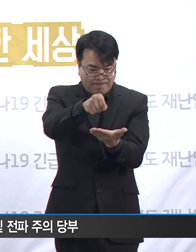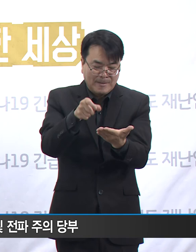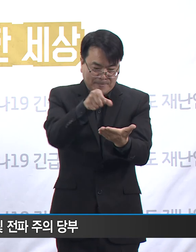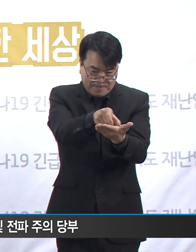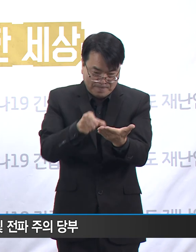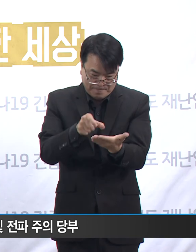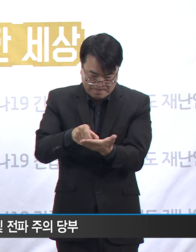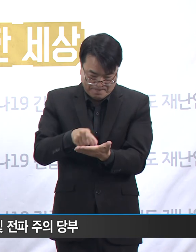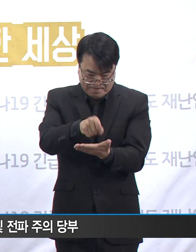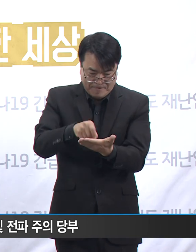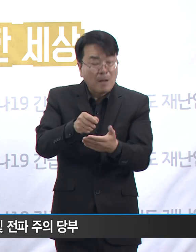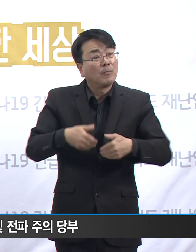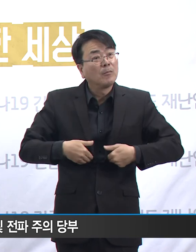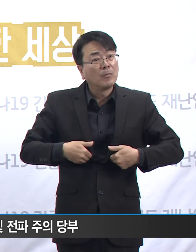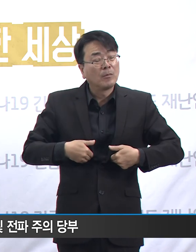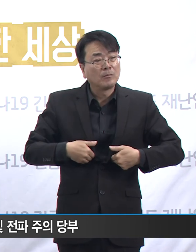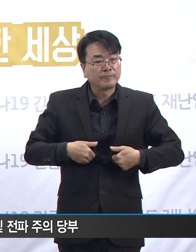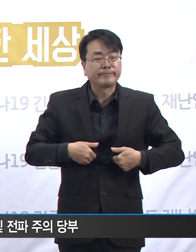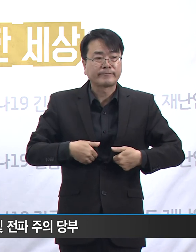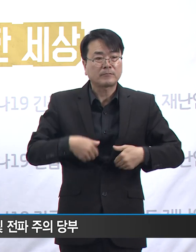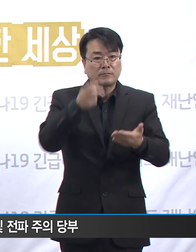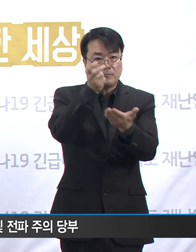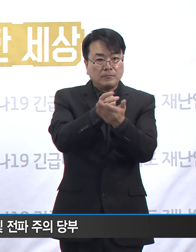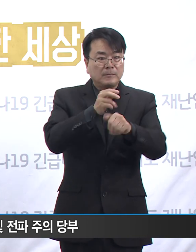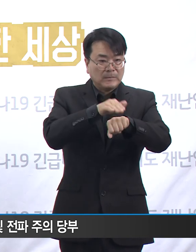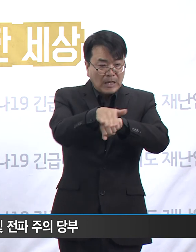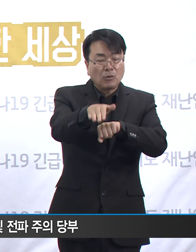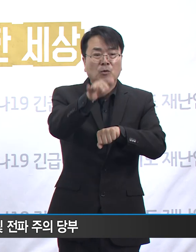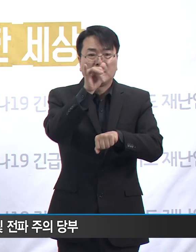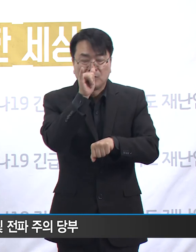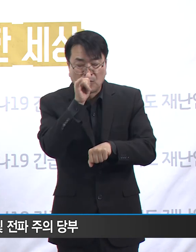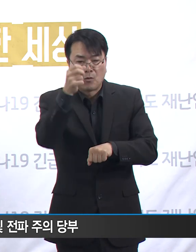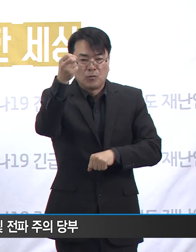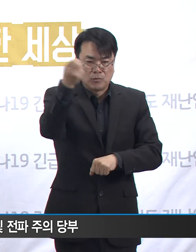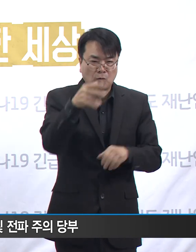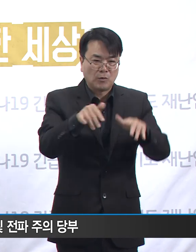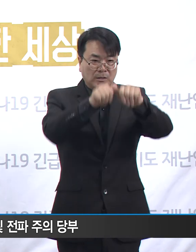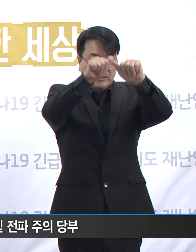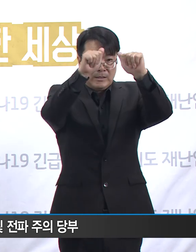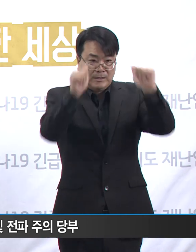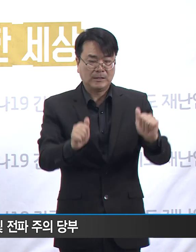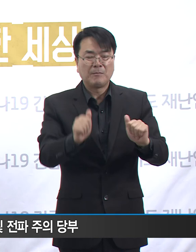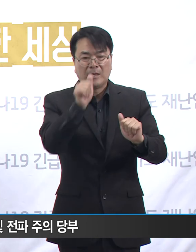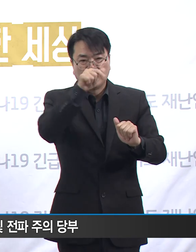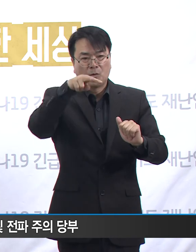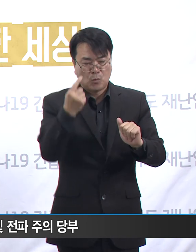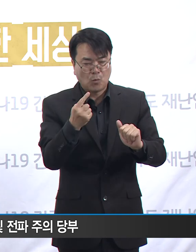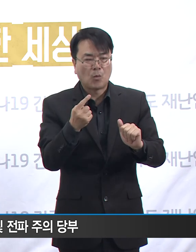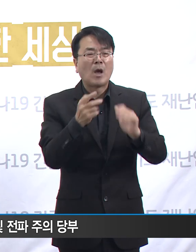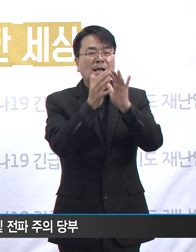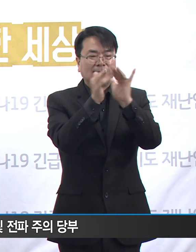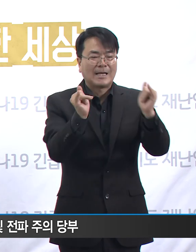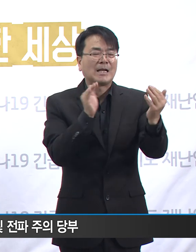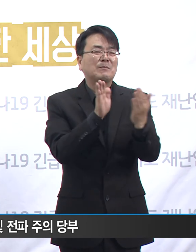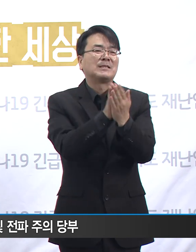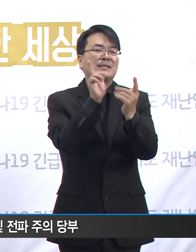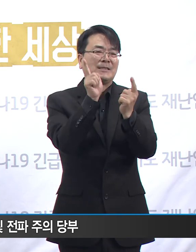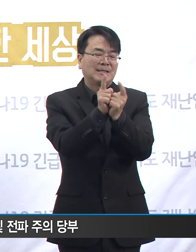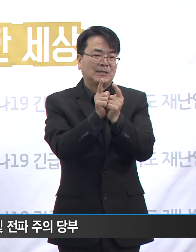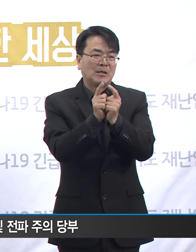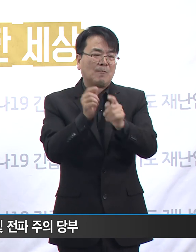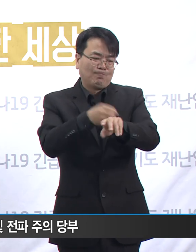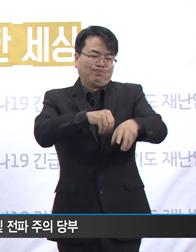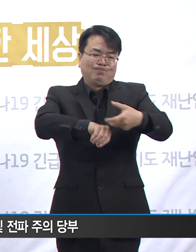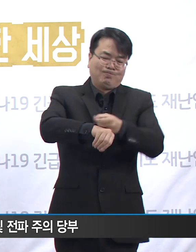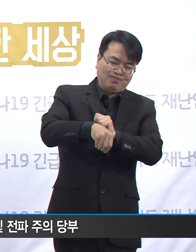아무리 좋은 제도와 시스템이 구축돼 있어도 결국 그것이 작동하게 하는 것은 사람입니다. 번거롭게